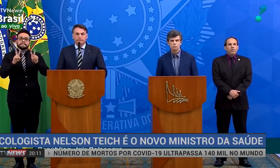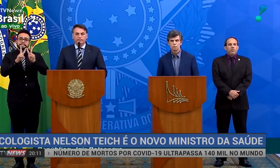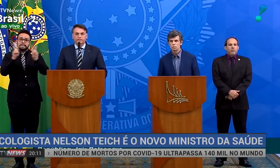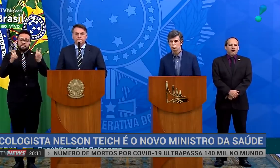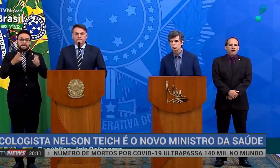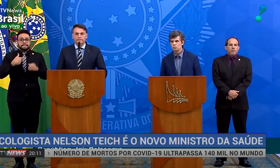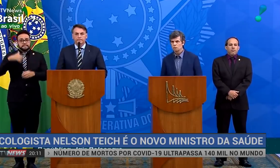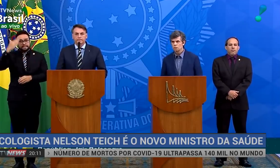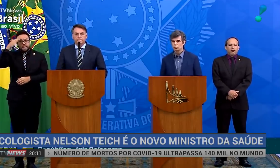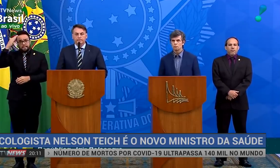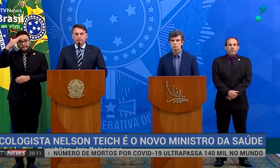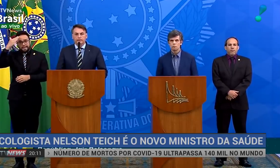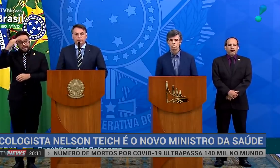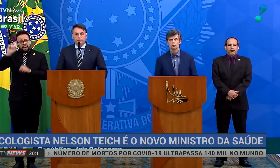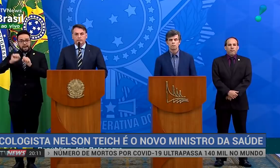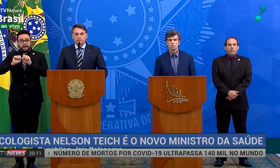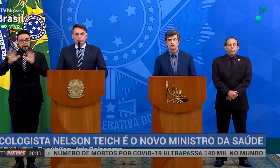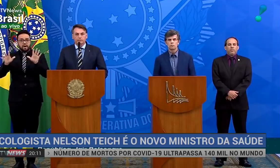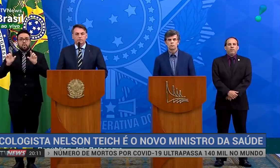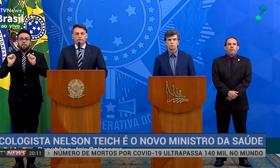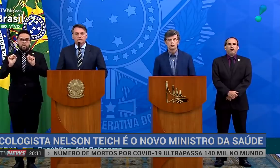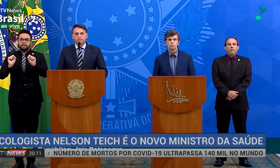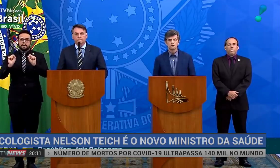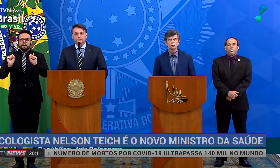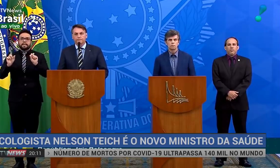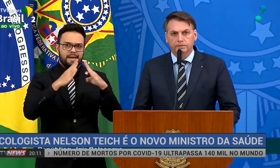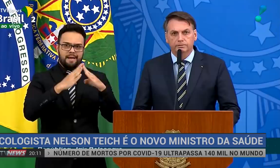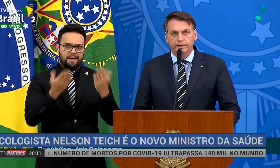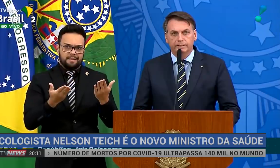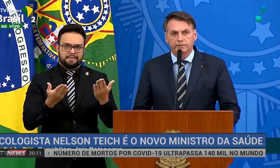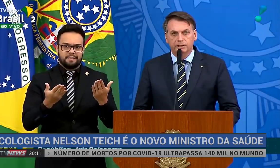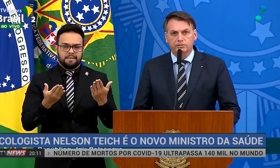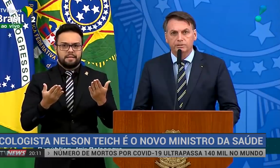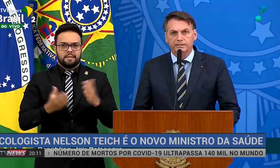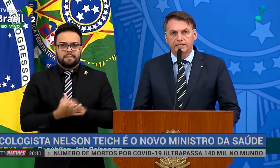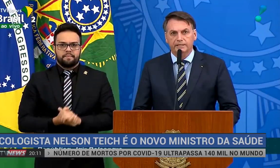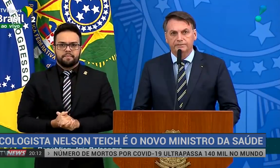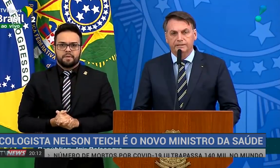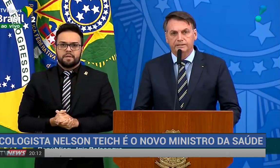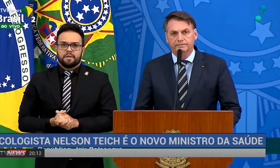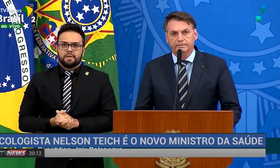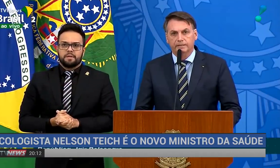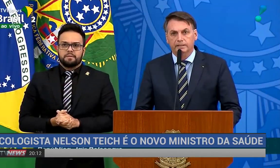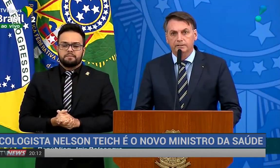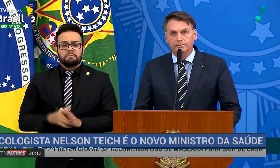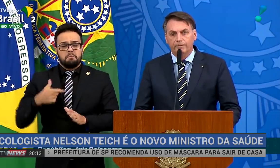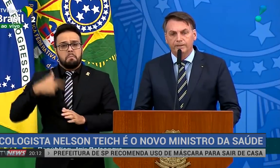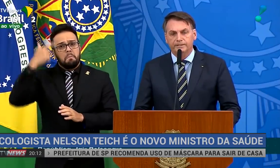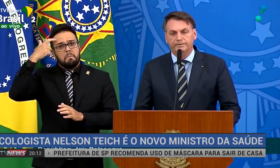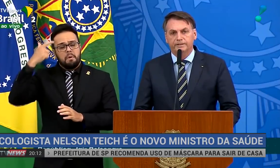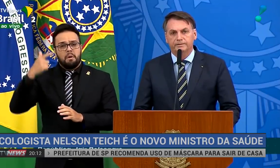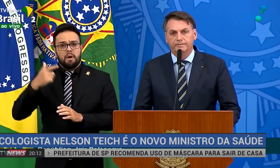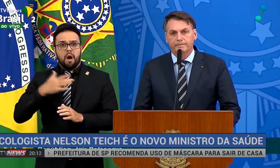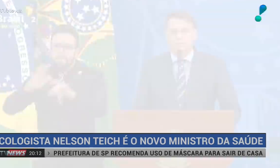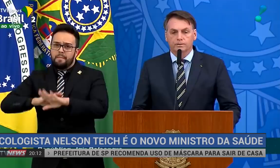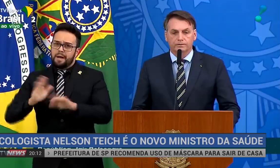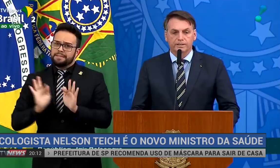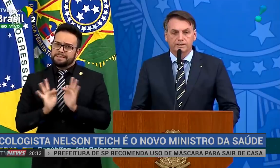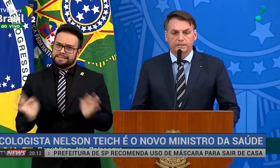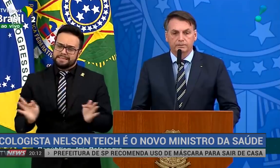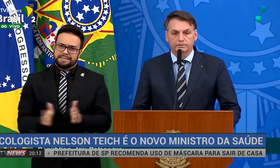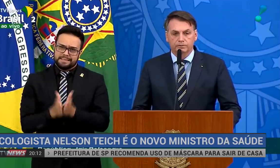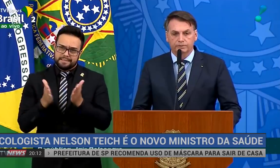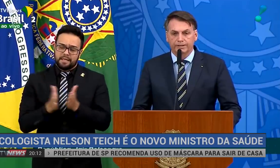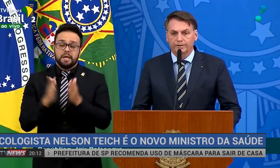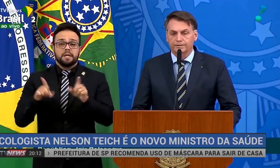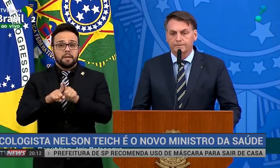para a retomada das atividades econômicas o mais rápido possível. Então não é aquilo que a gostaria de fazer, é aquilo que pode ser feito. O